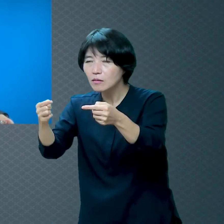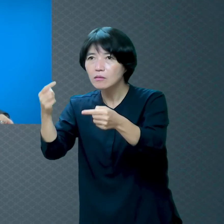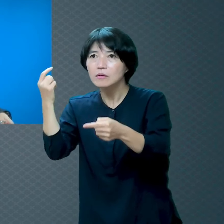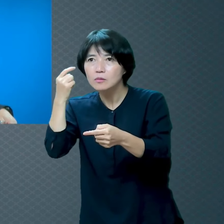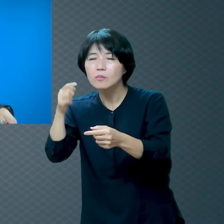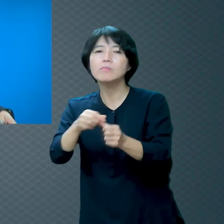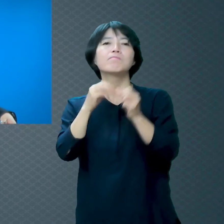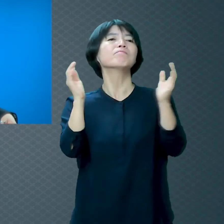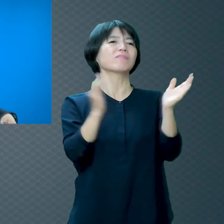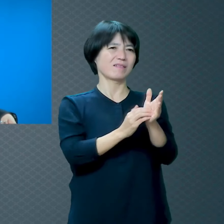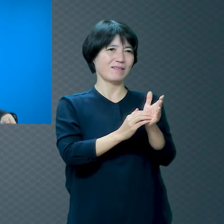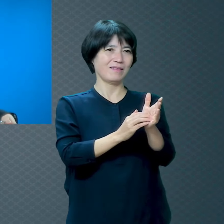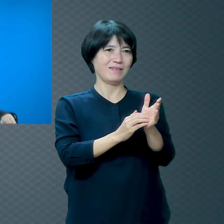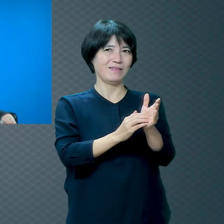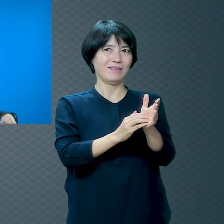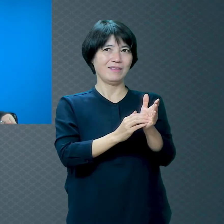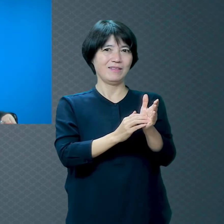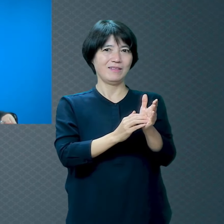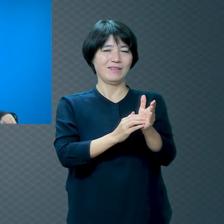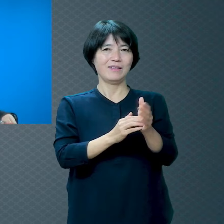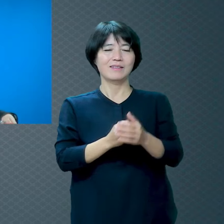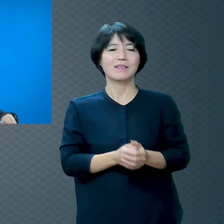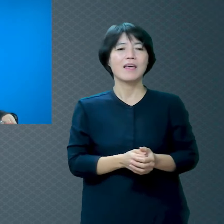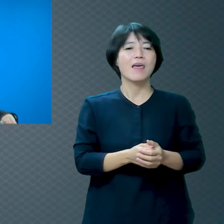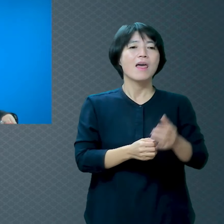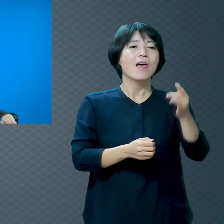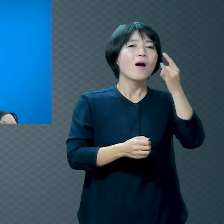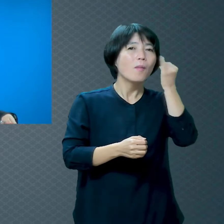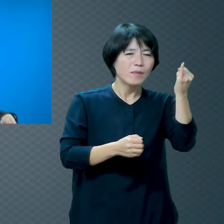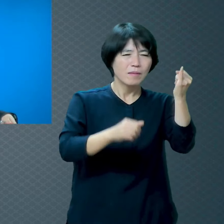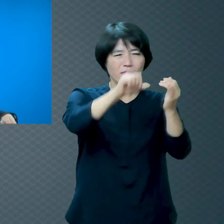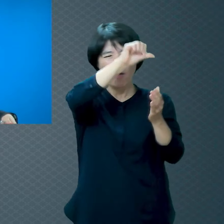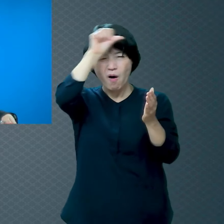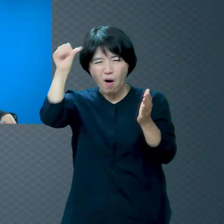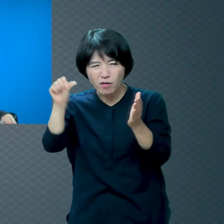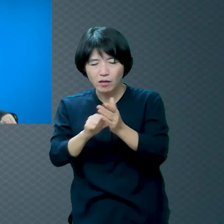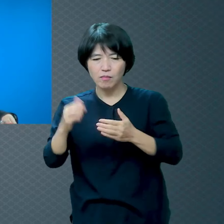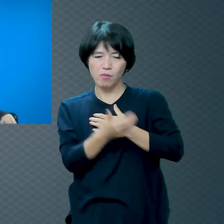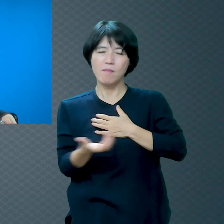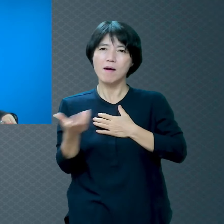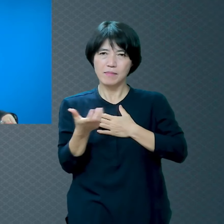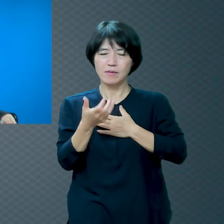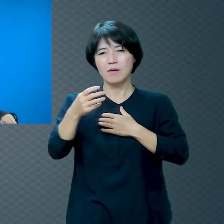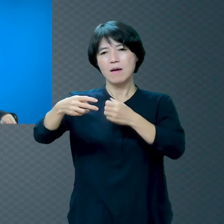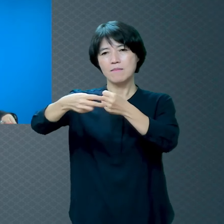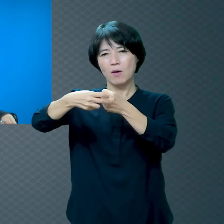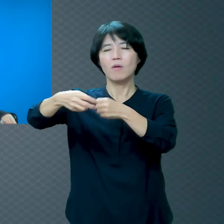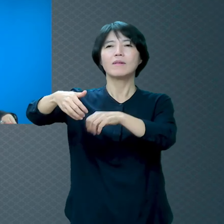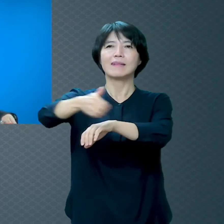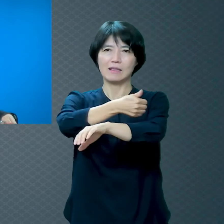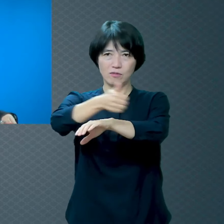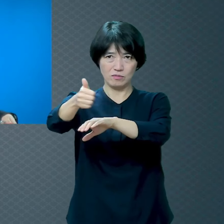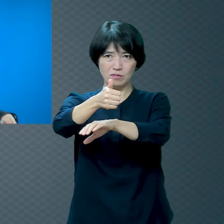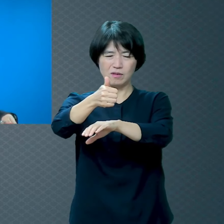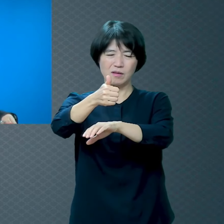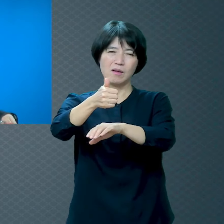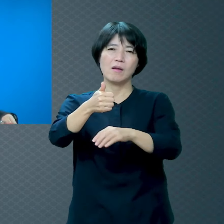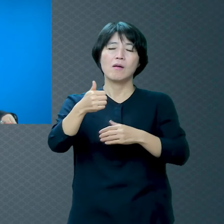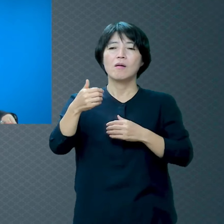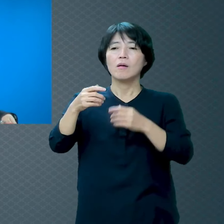어머님은 평생 병원 다니신 분이에요 병원에서 돌아가셨어요 교회도 거의 못 나오셨어요